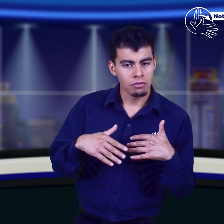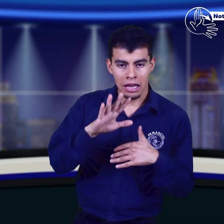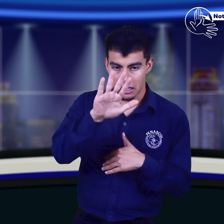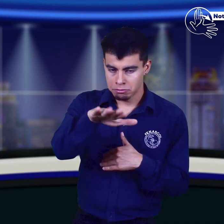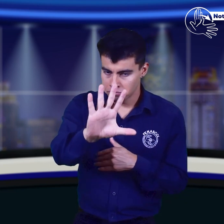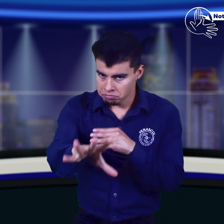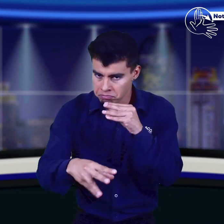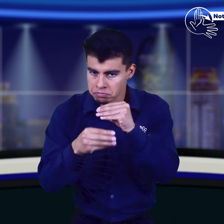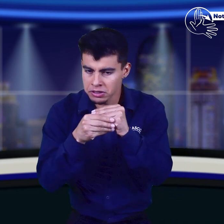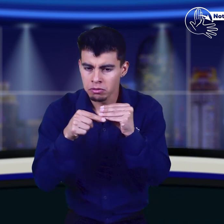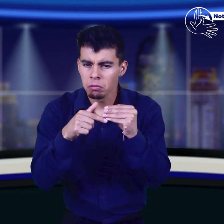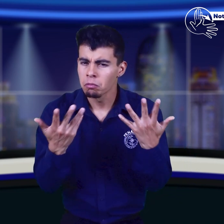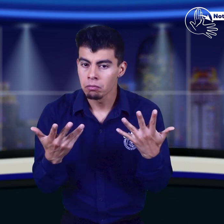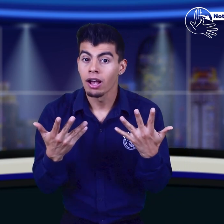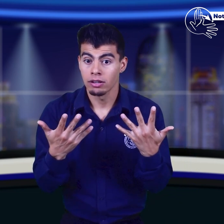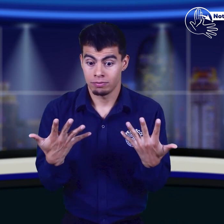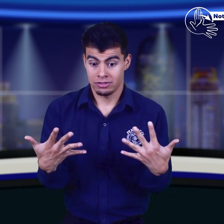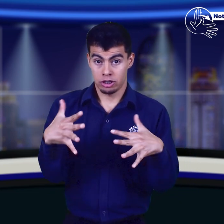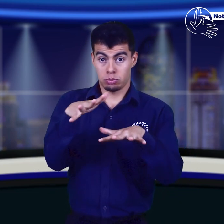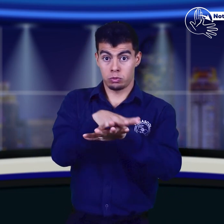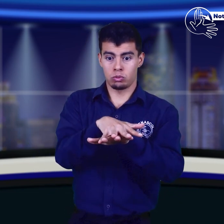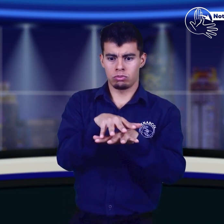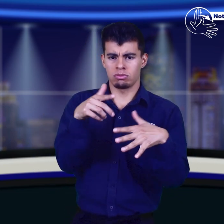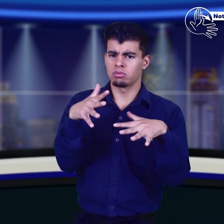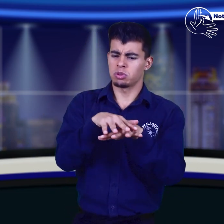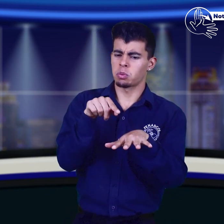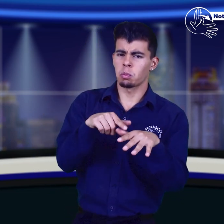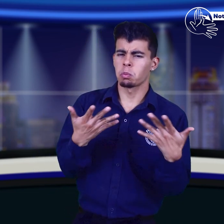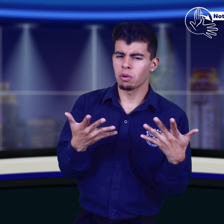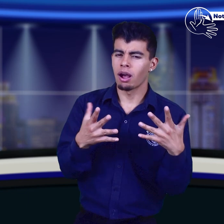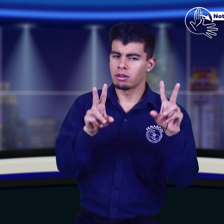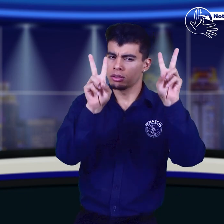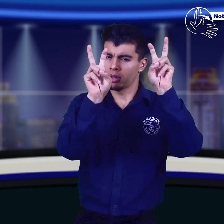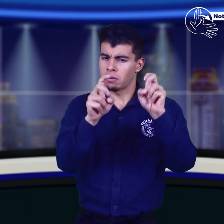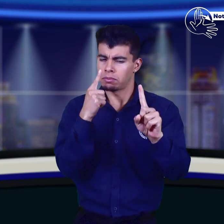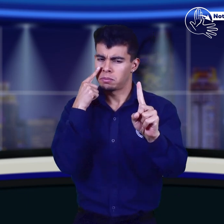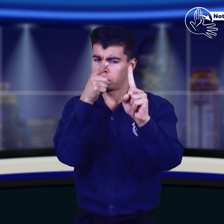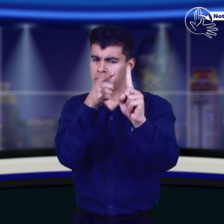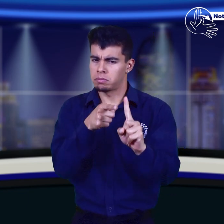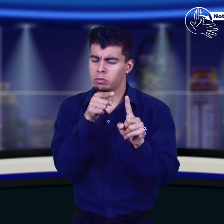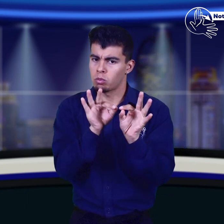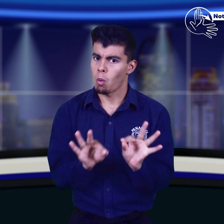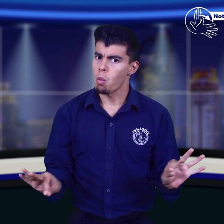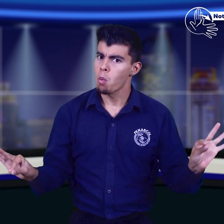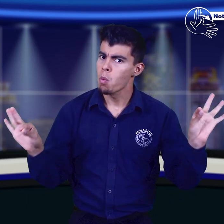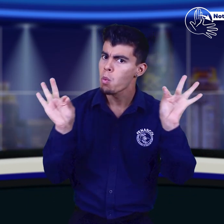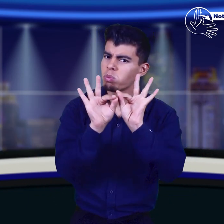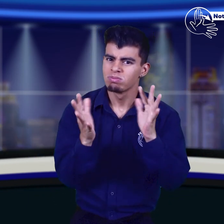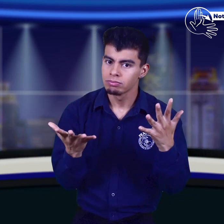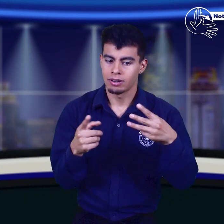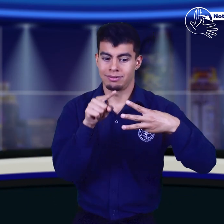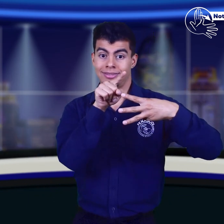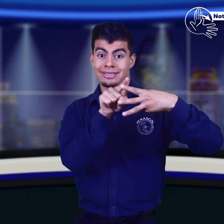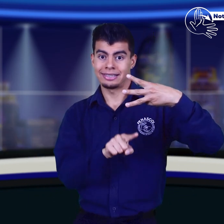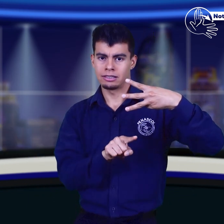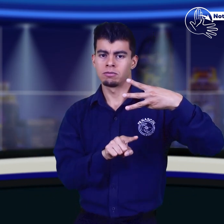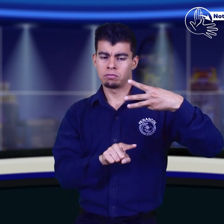¿Vieron? Adicionalmente, en el empalme se abordaron tres temas fundamentales. El primero,